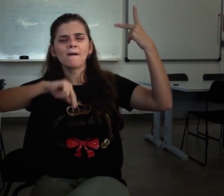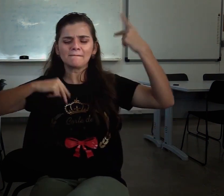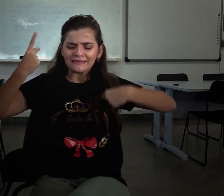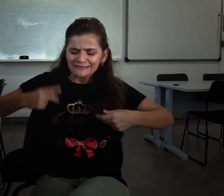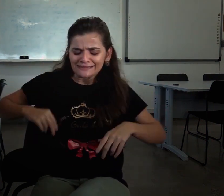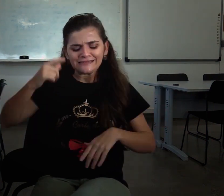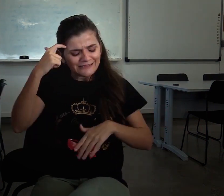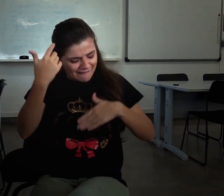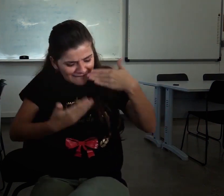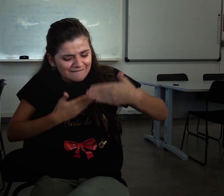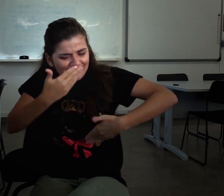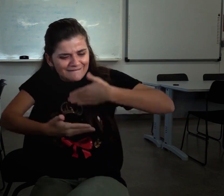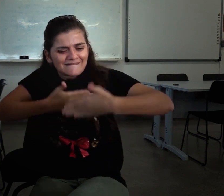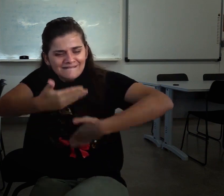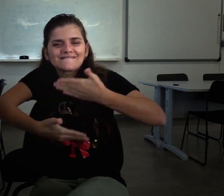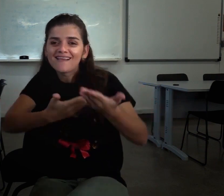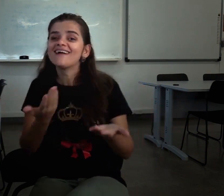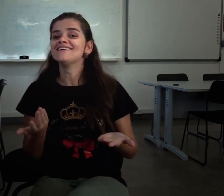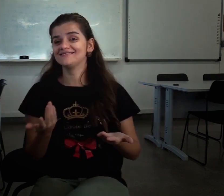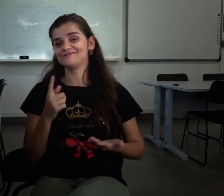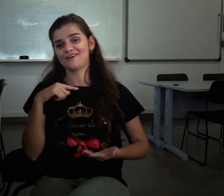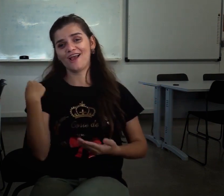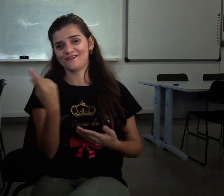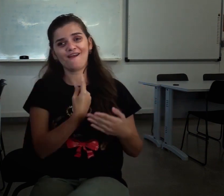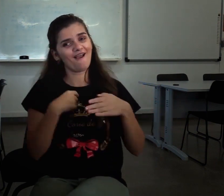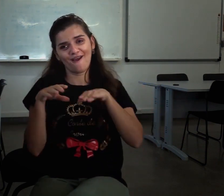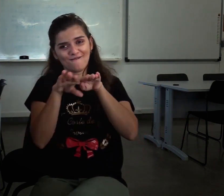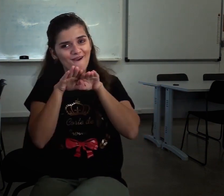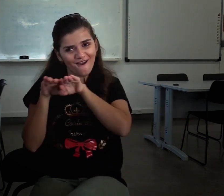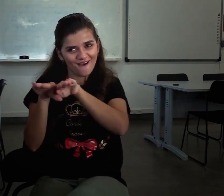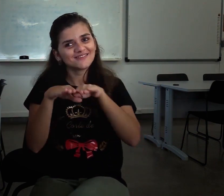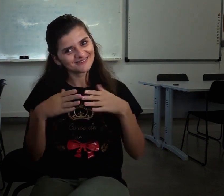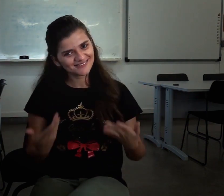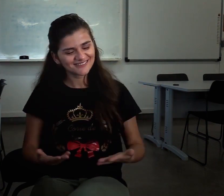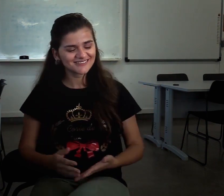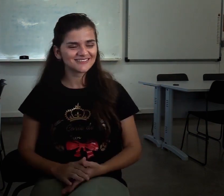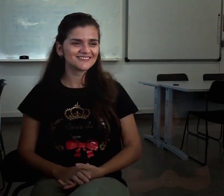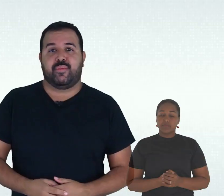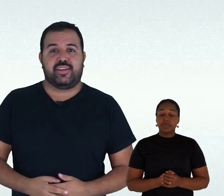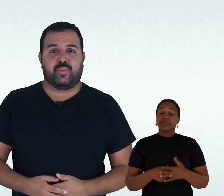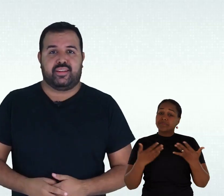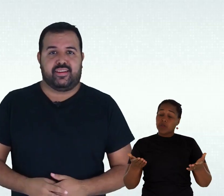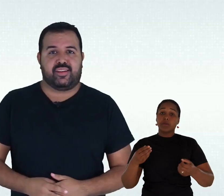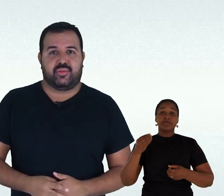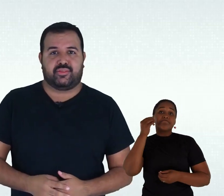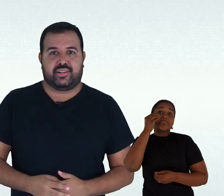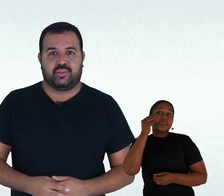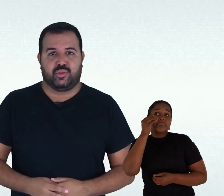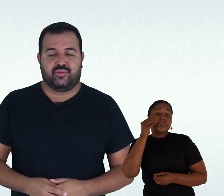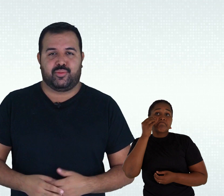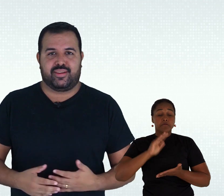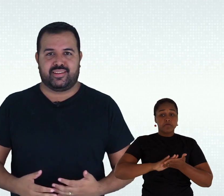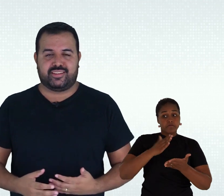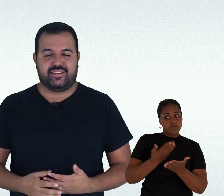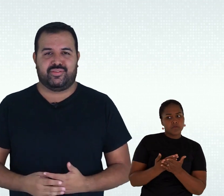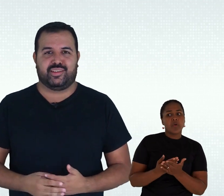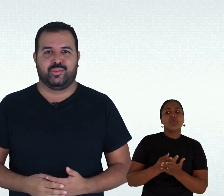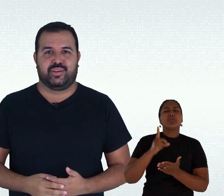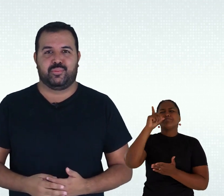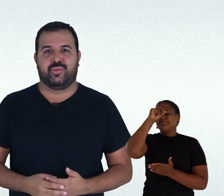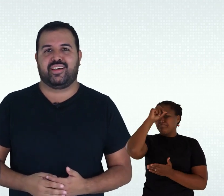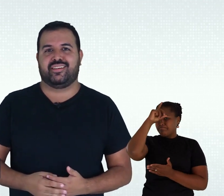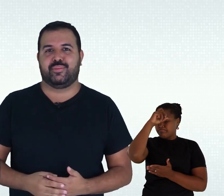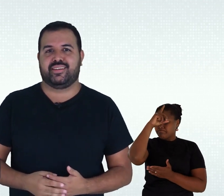acostumando de forma natural com o conteúdo, em igualdade com meus pares. A minha experiência enquanto tradutor foi bastante